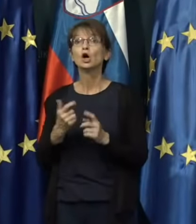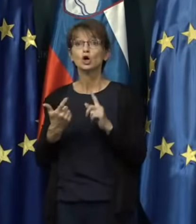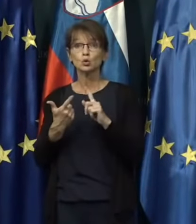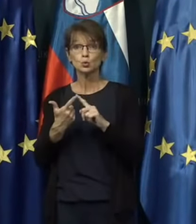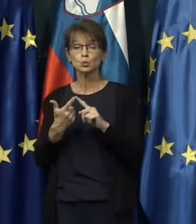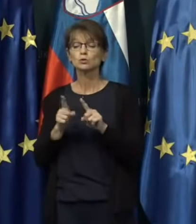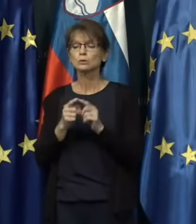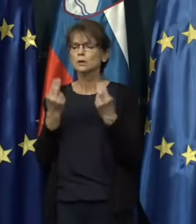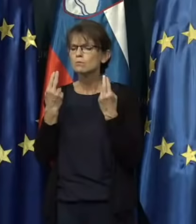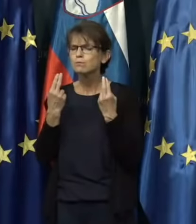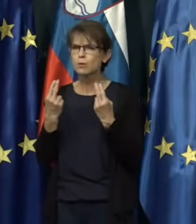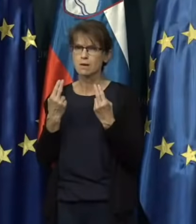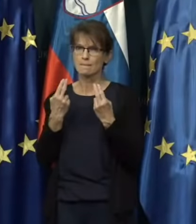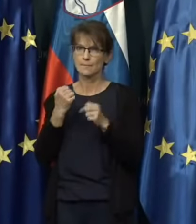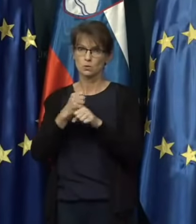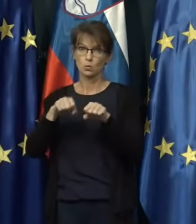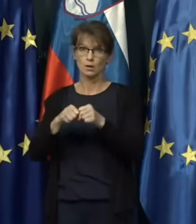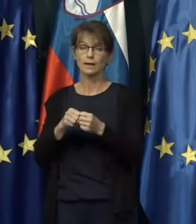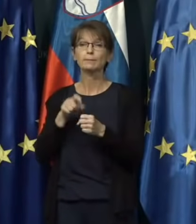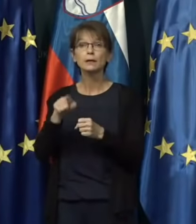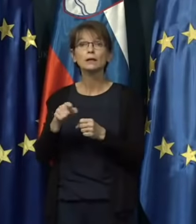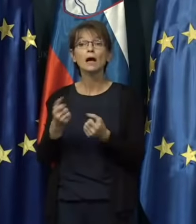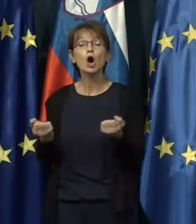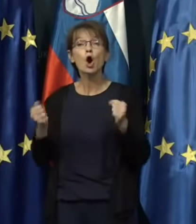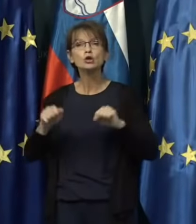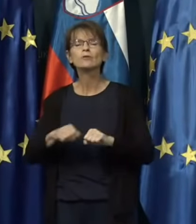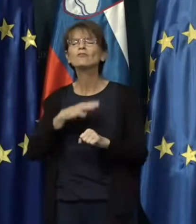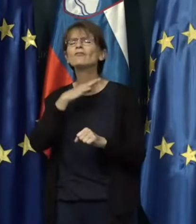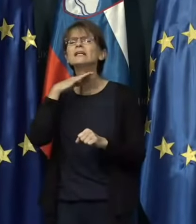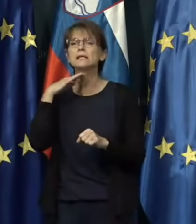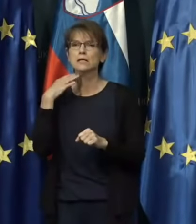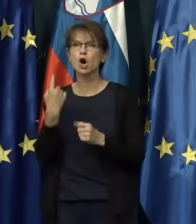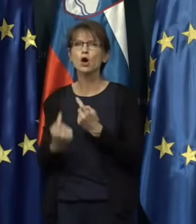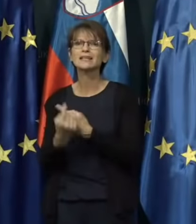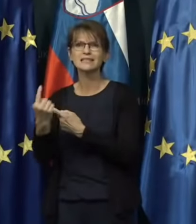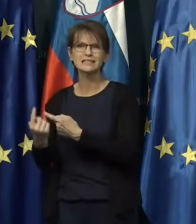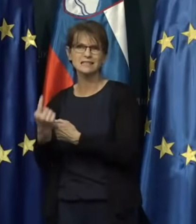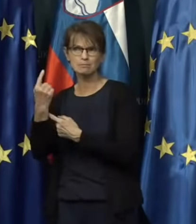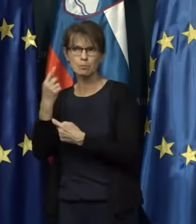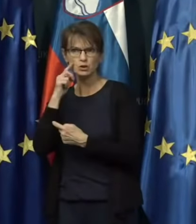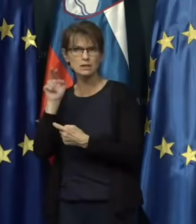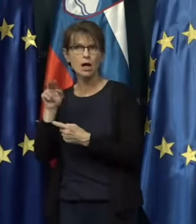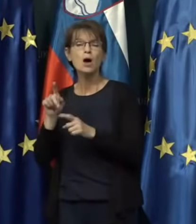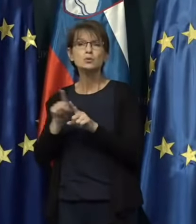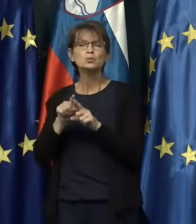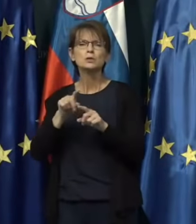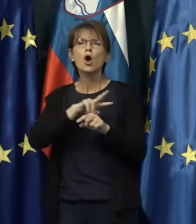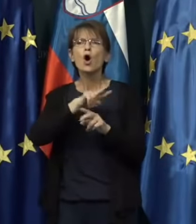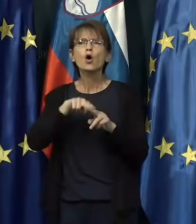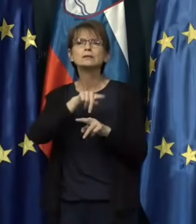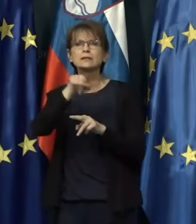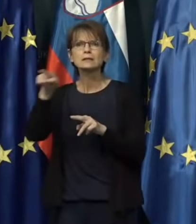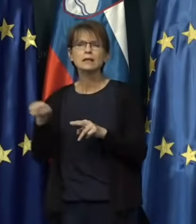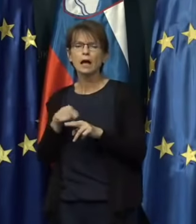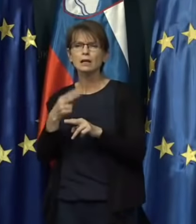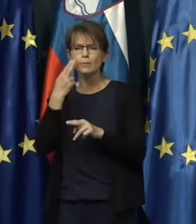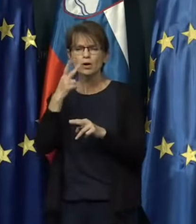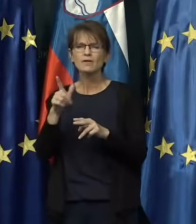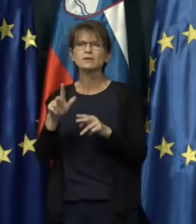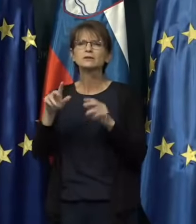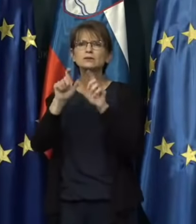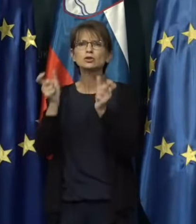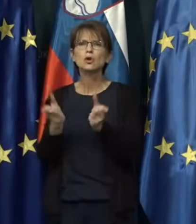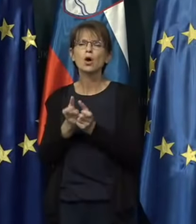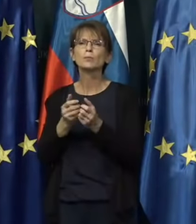zelo pomemben ukrep, ki ga je gospodarstvo veliko izpostavljalo, v obenem pa tudi ostali, če govorim v sklopu socijalnega dialoga,